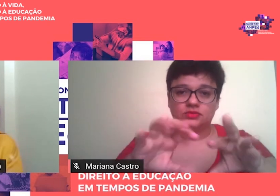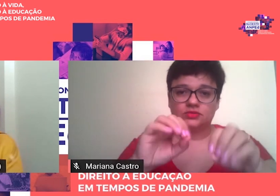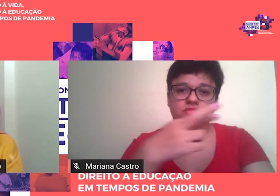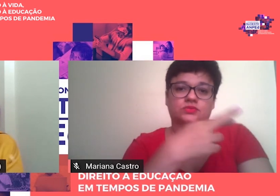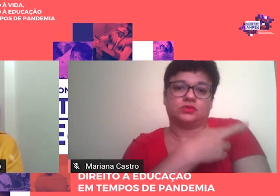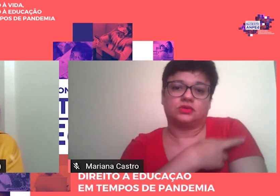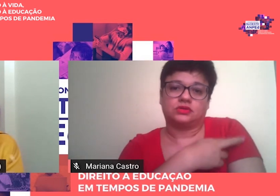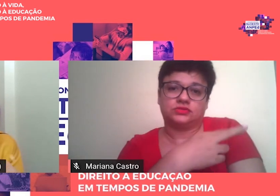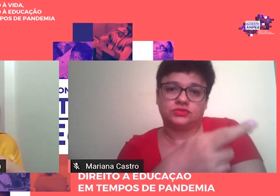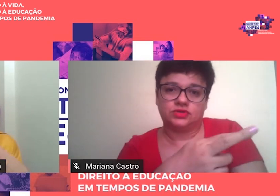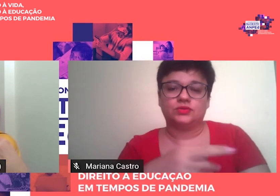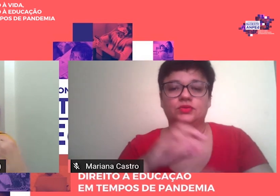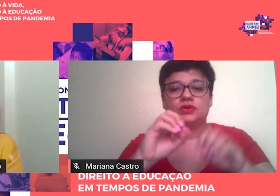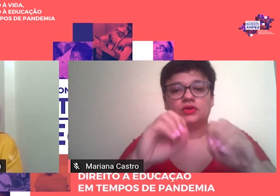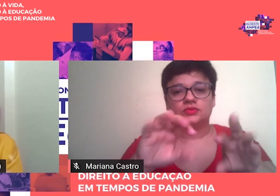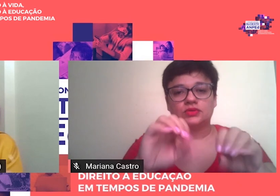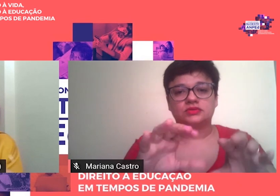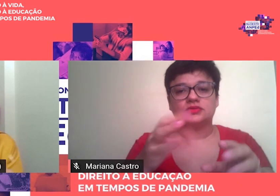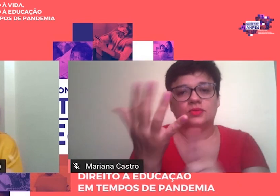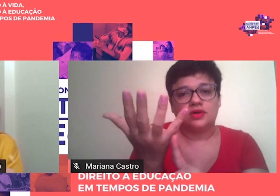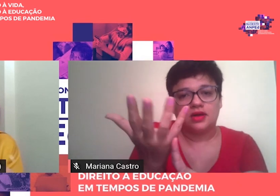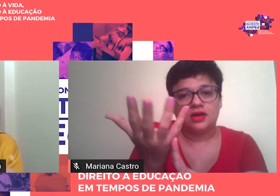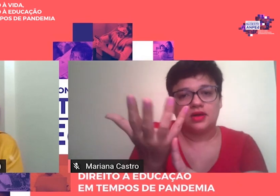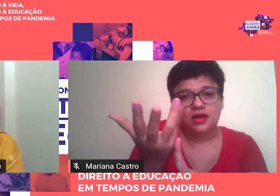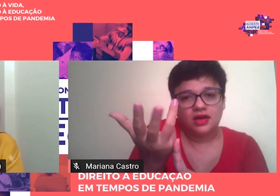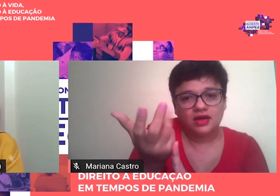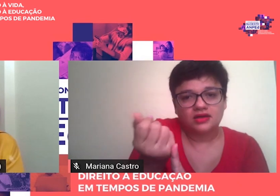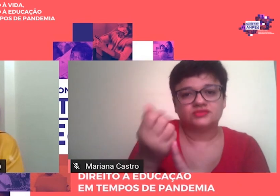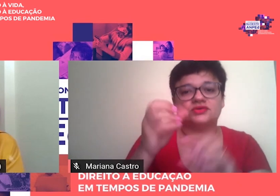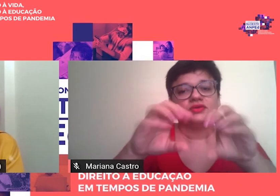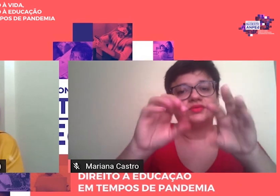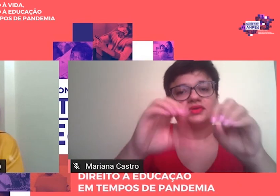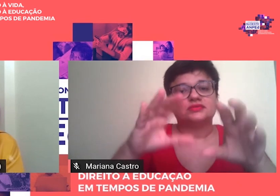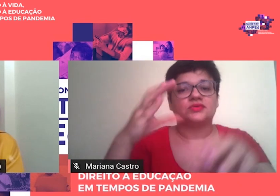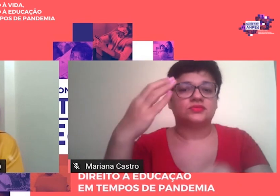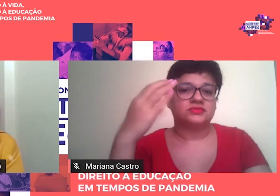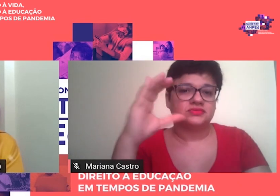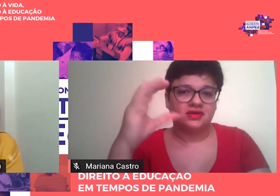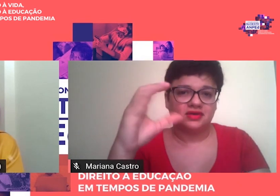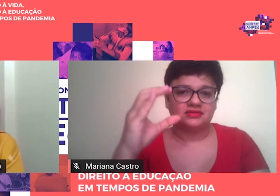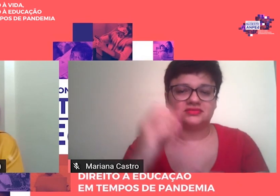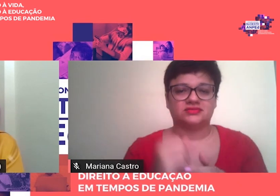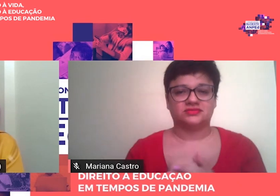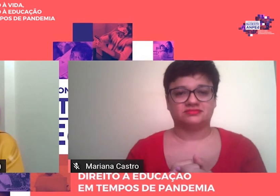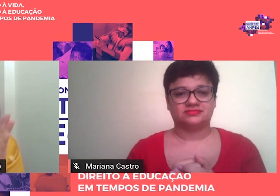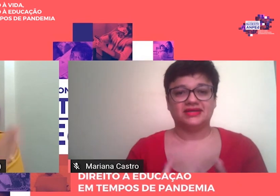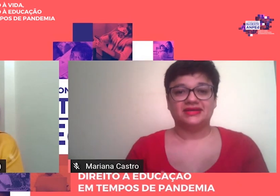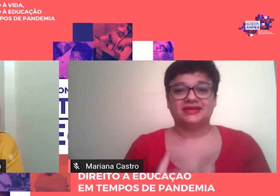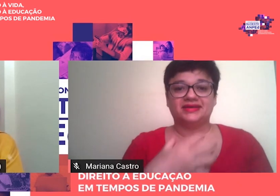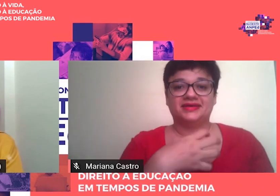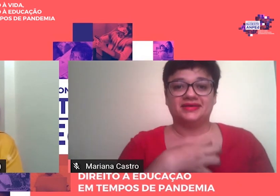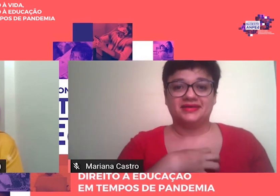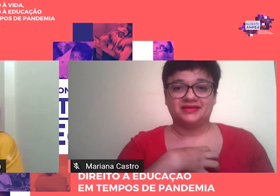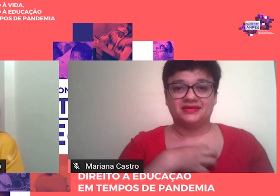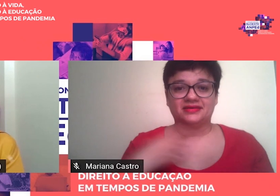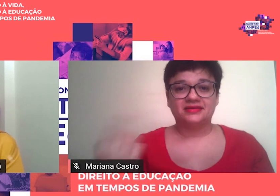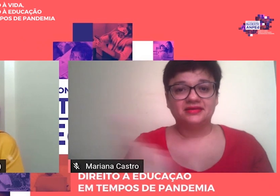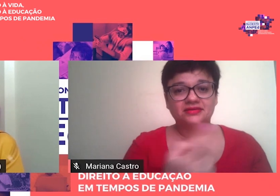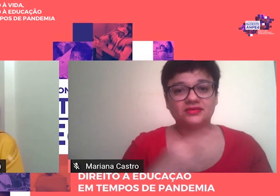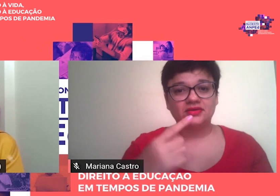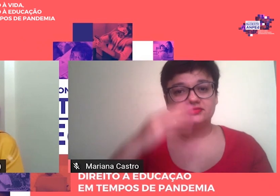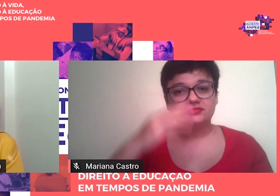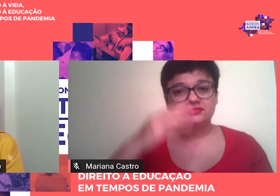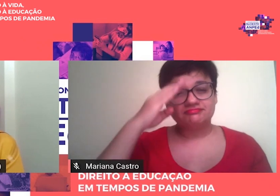Educação E arte Educação E ciência Nesse Sentido A gente Destaca Que educação